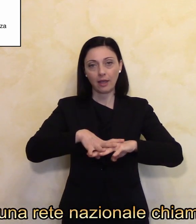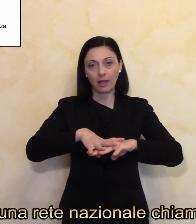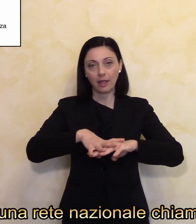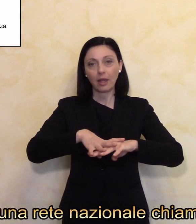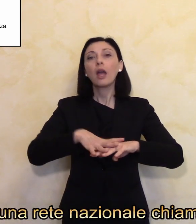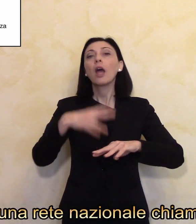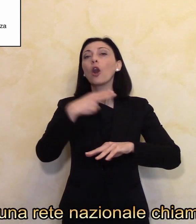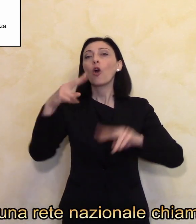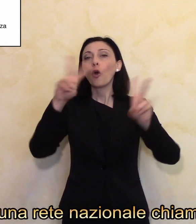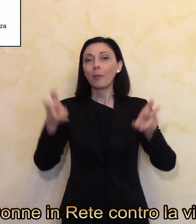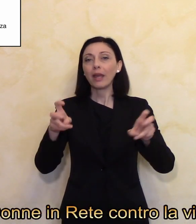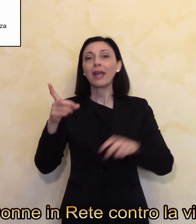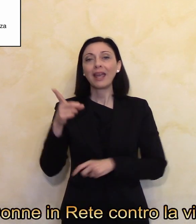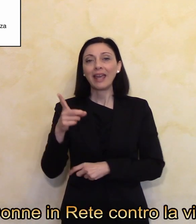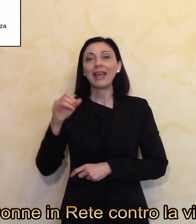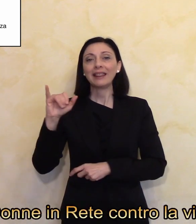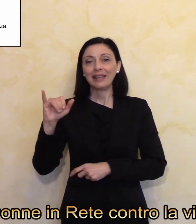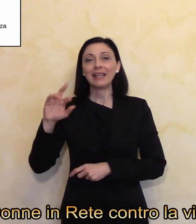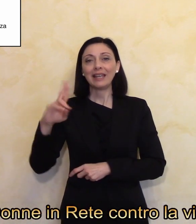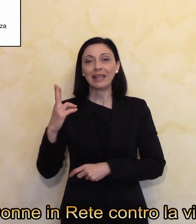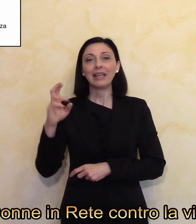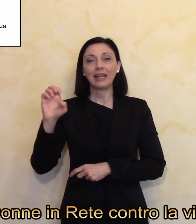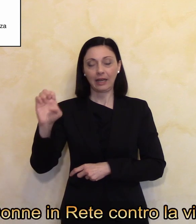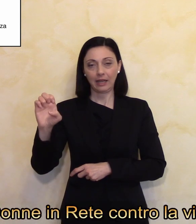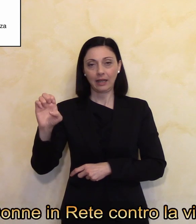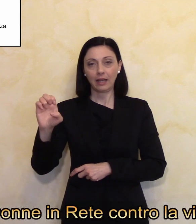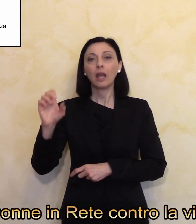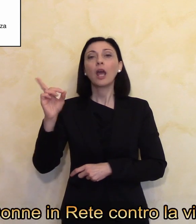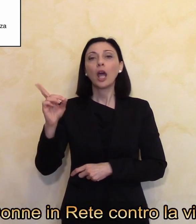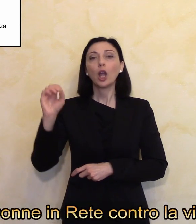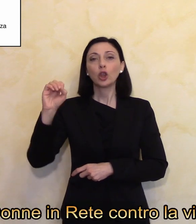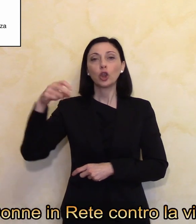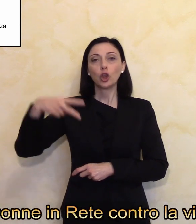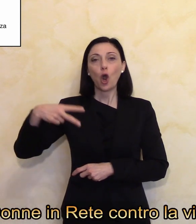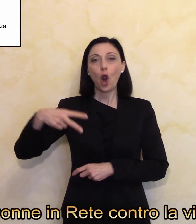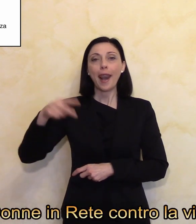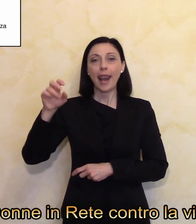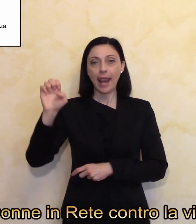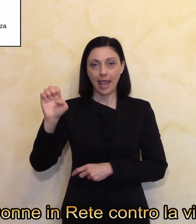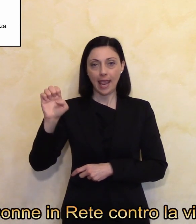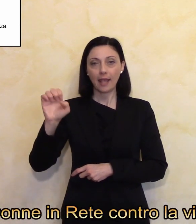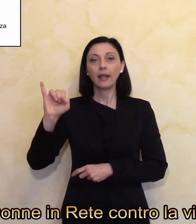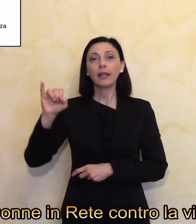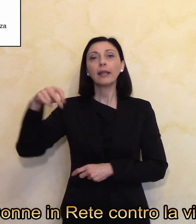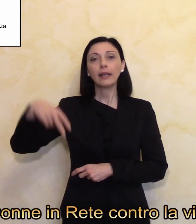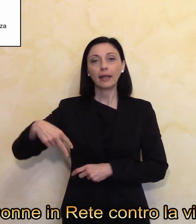dire donne in rete contro la violenza.